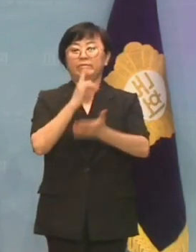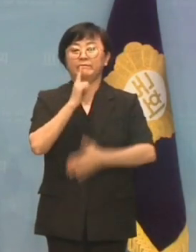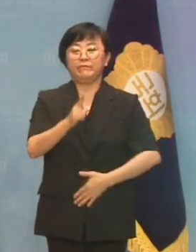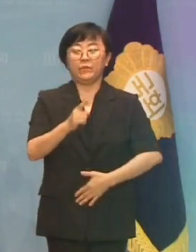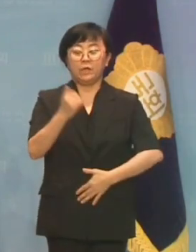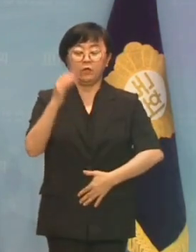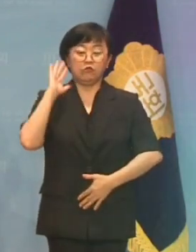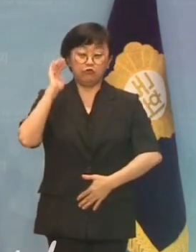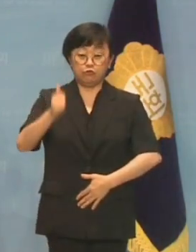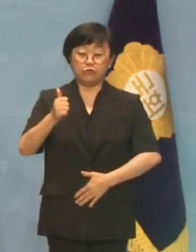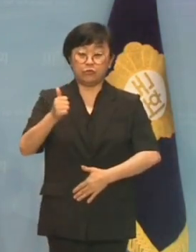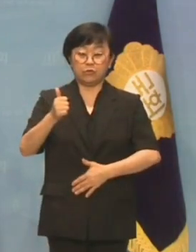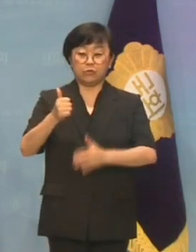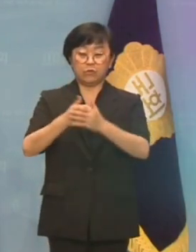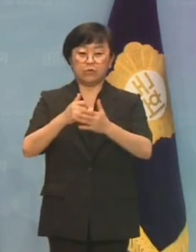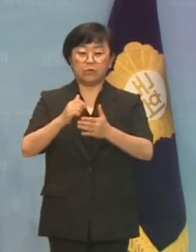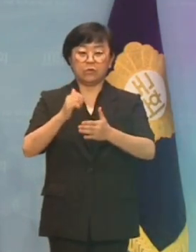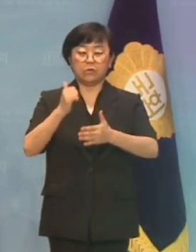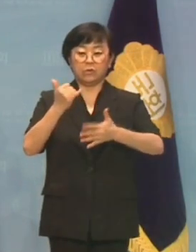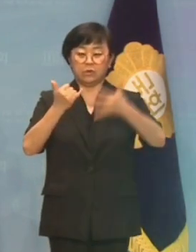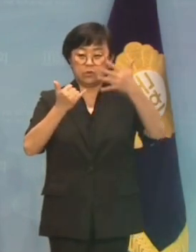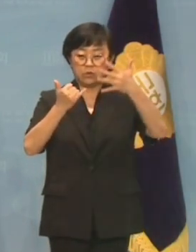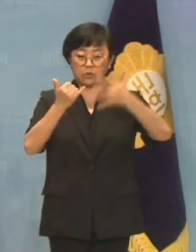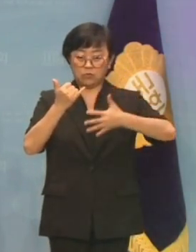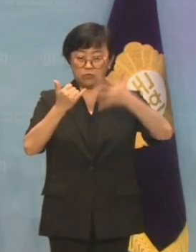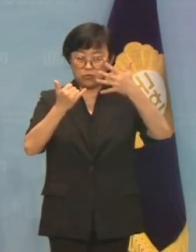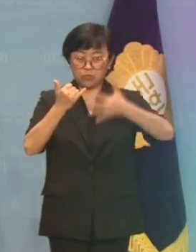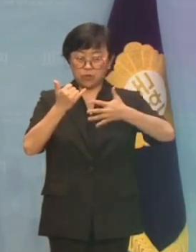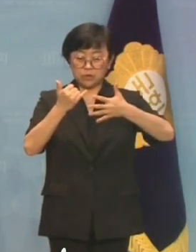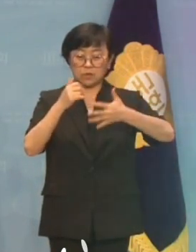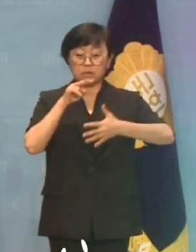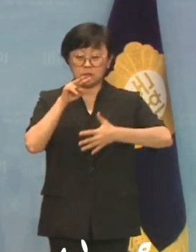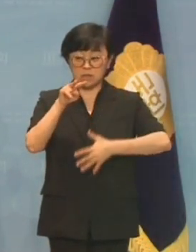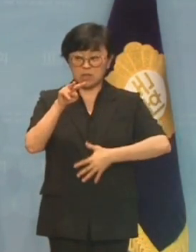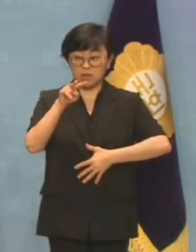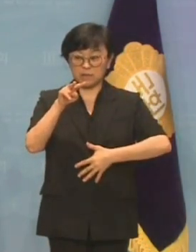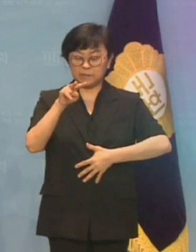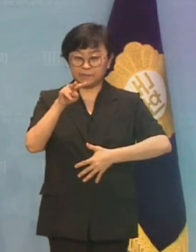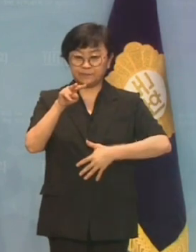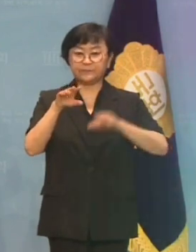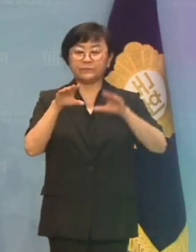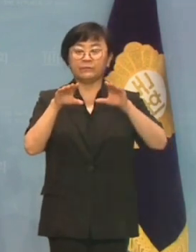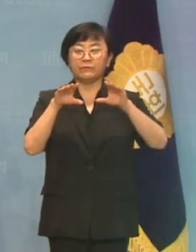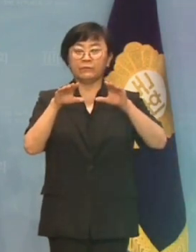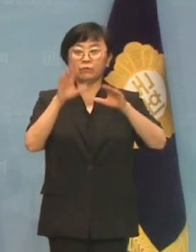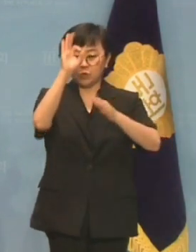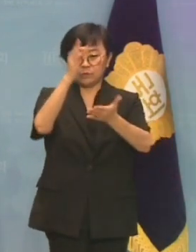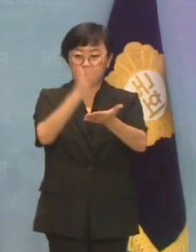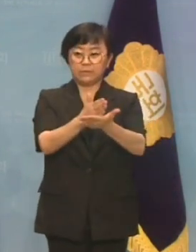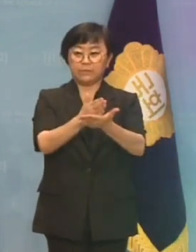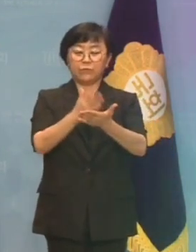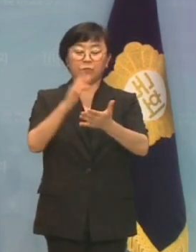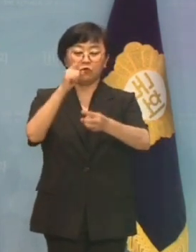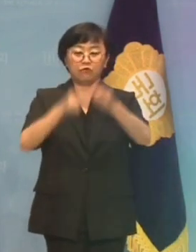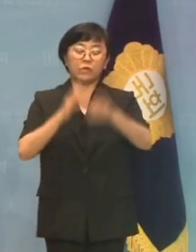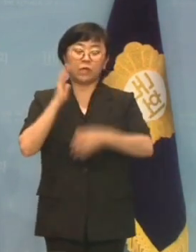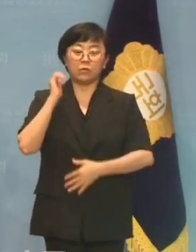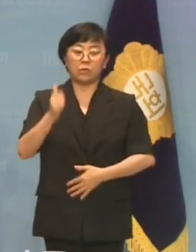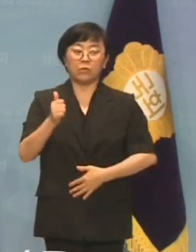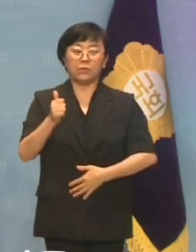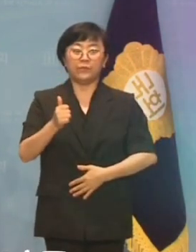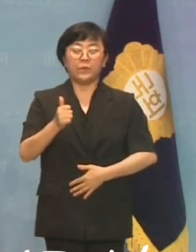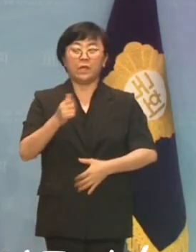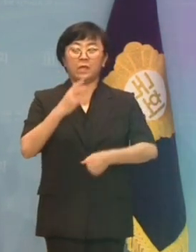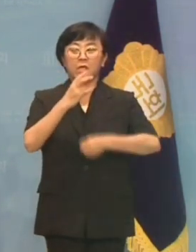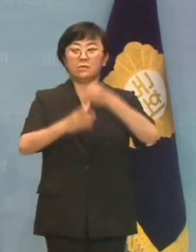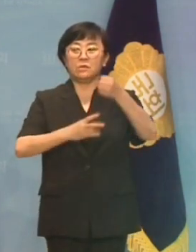윤석열 대통령님, 극우 유튜브 채널 시청을 끊으십시오. 윤석열 대통령이